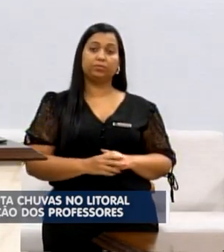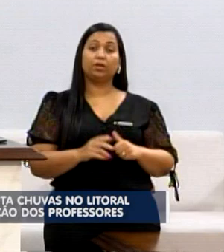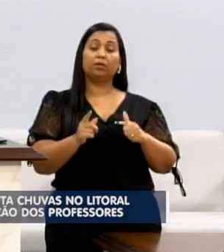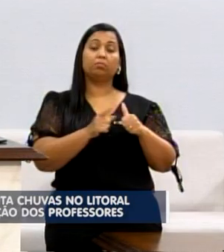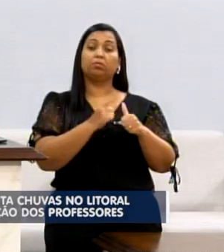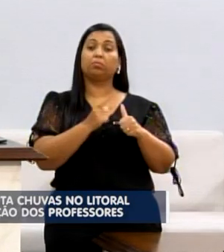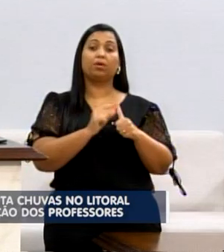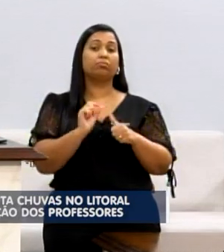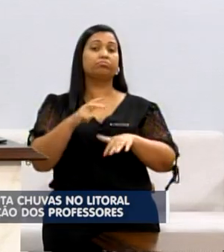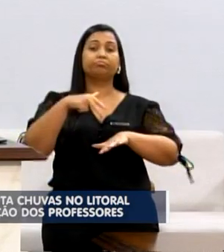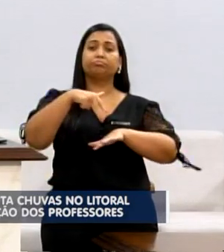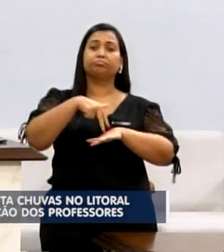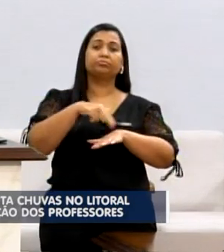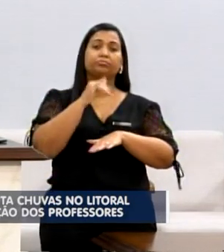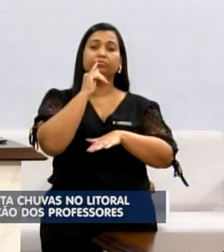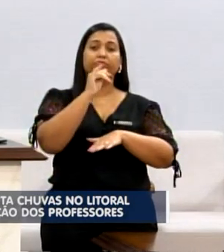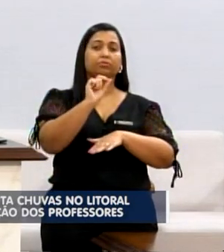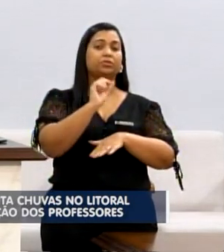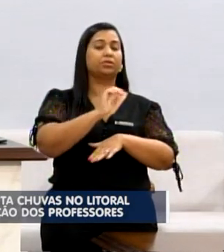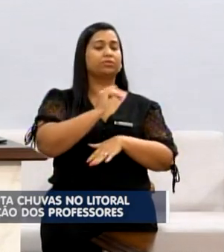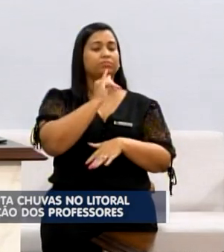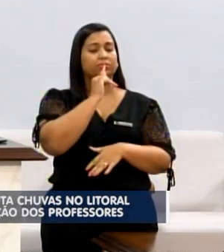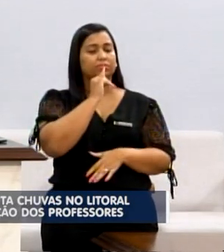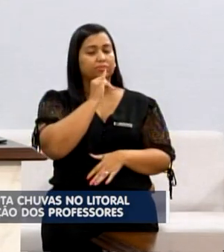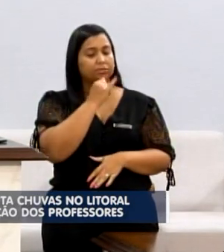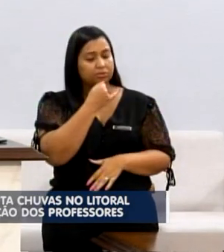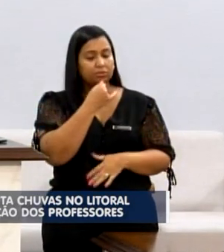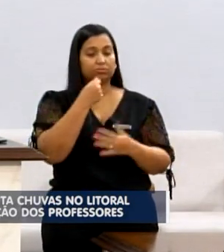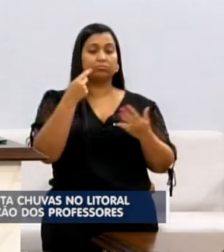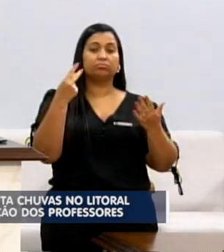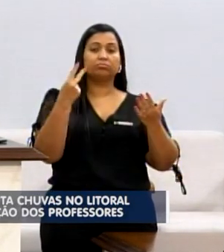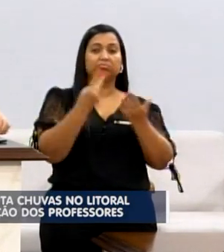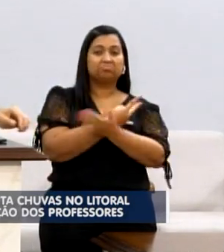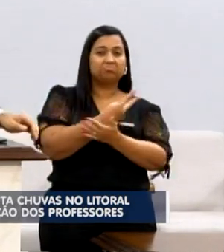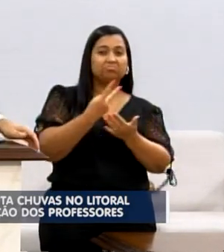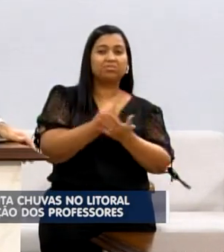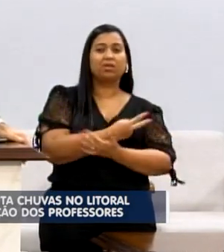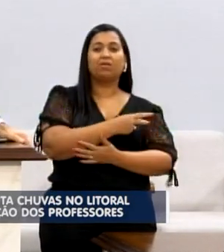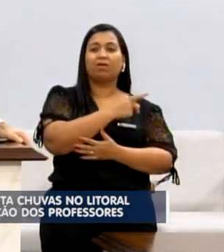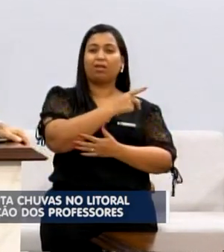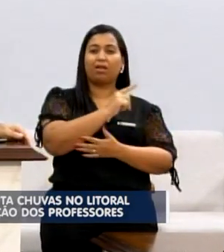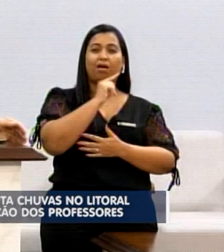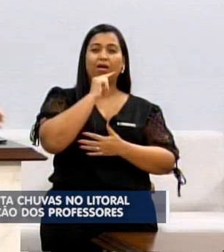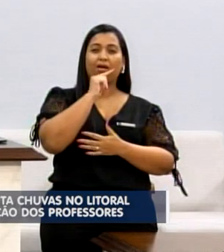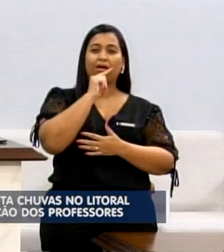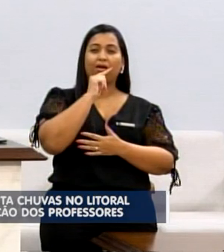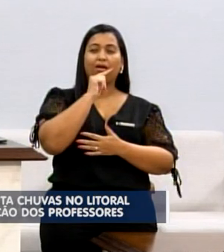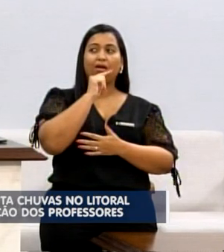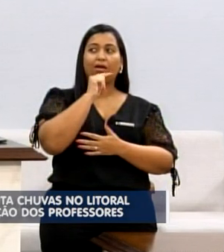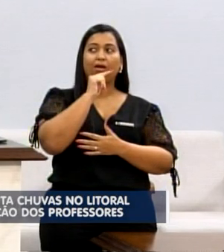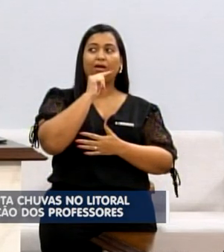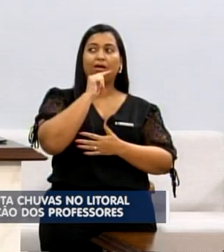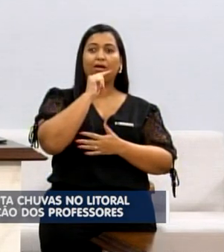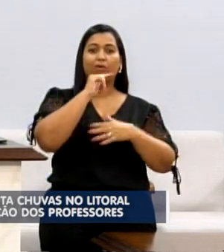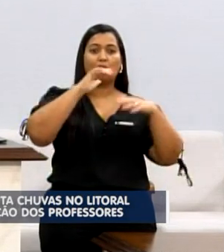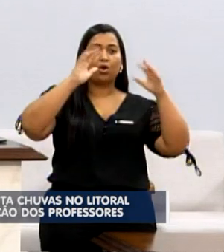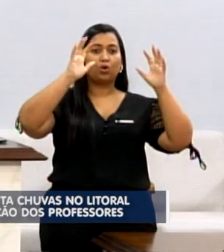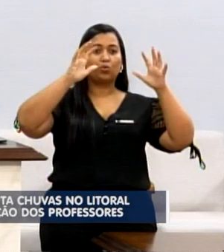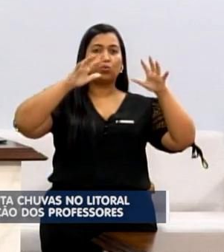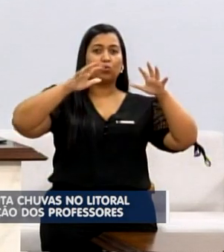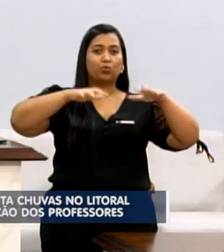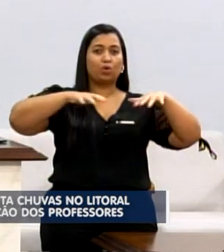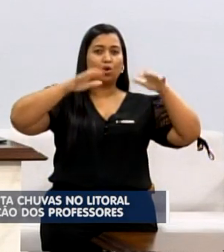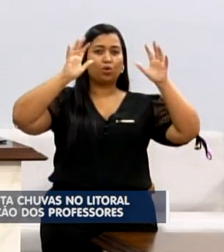venho lamentar o ocorrido, desejar que aquela